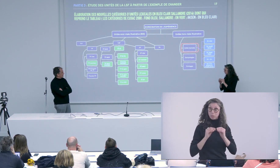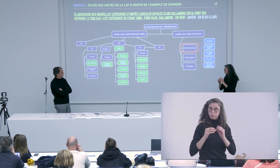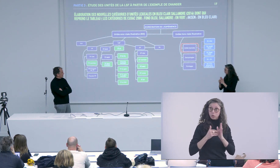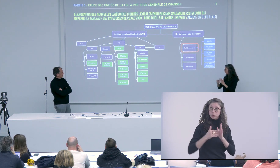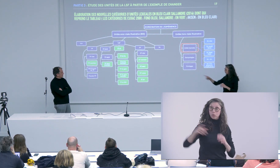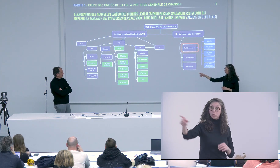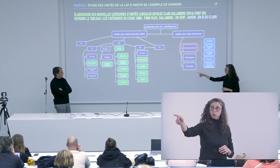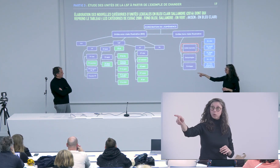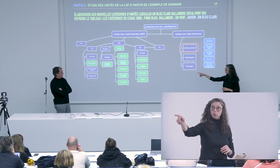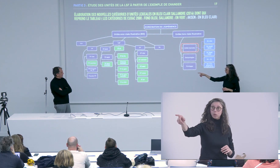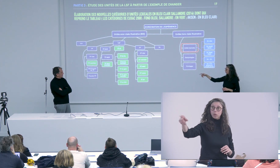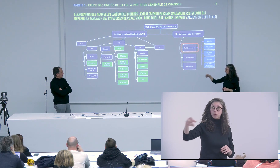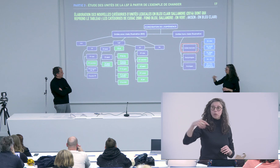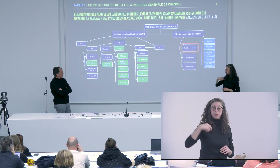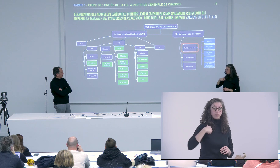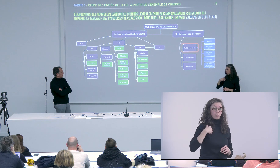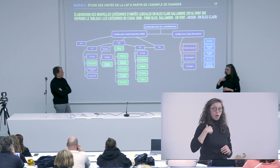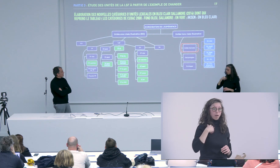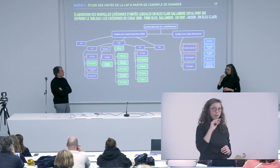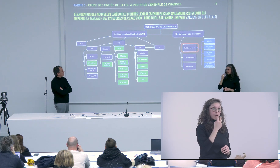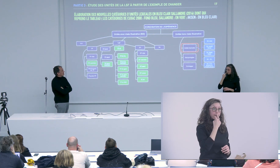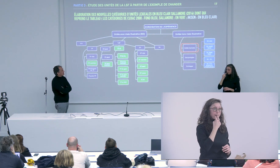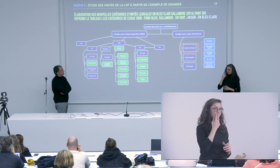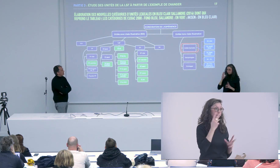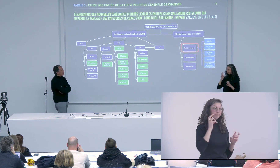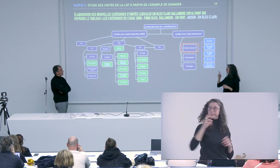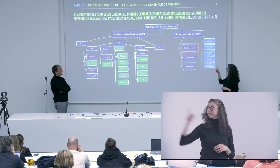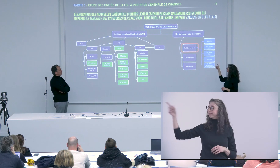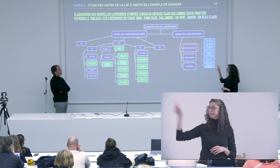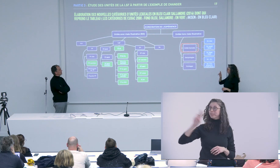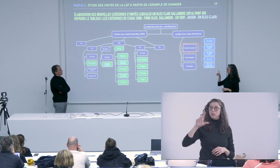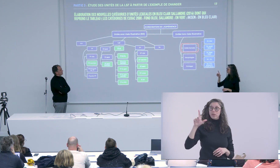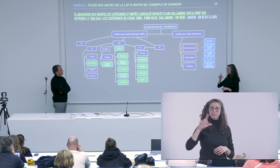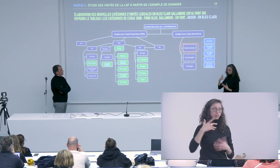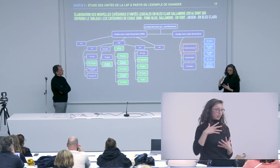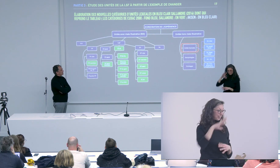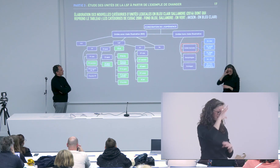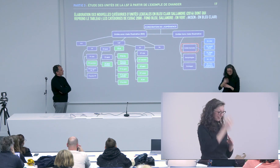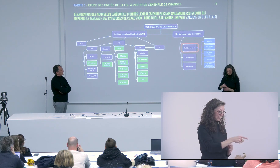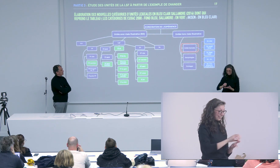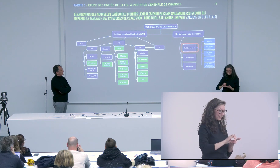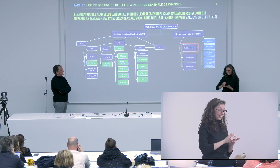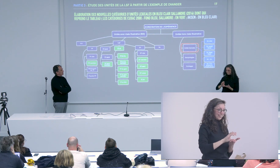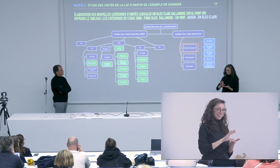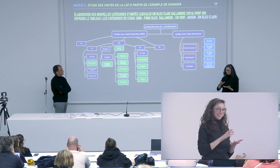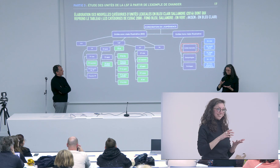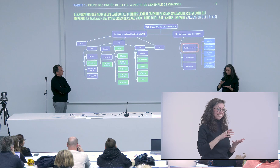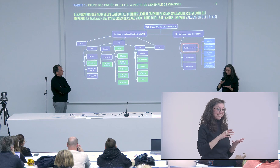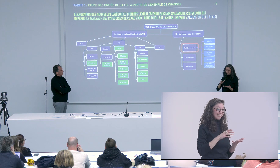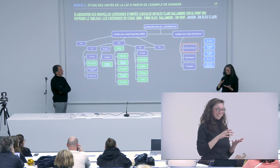donc je pense que ces catégories là ne sont pas encore définitives il y a encore des choses à affiner pour moi